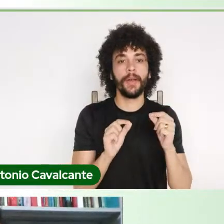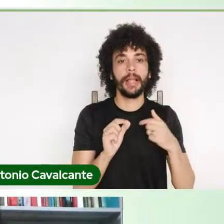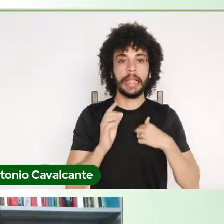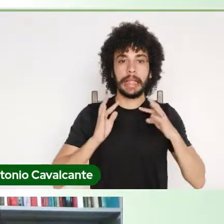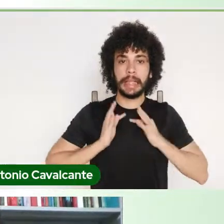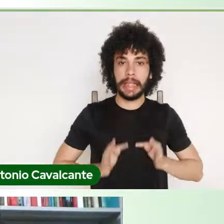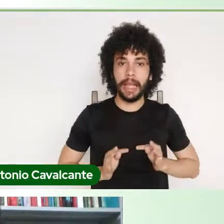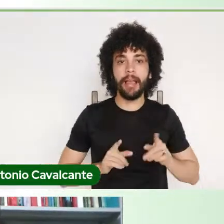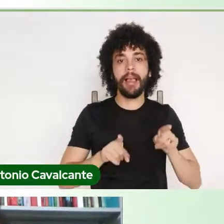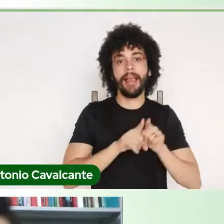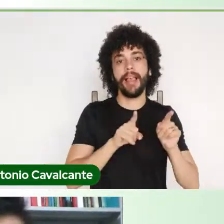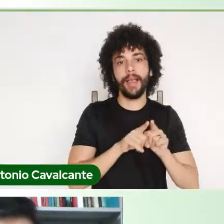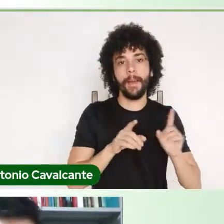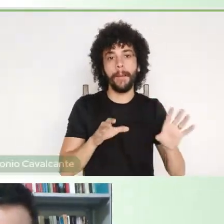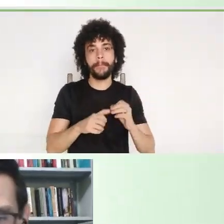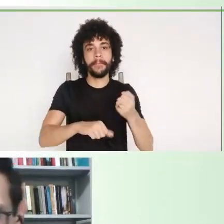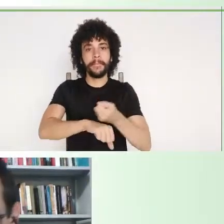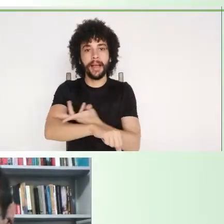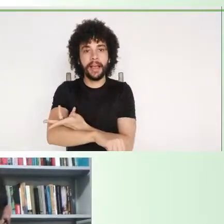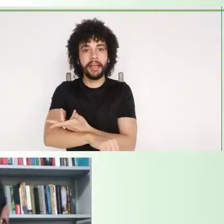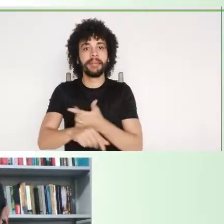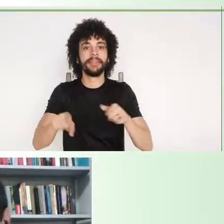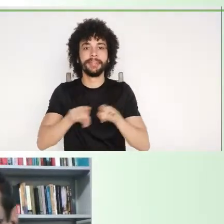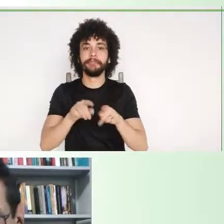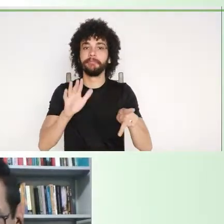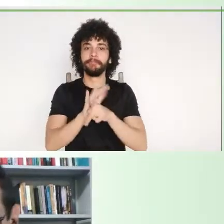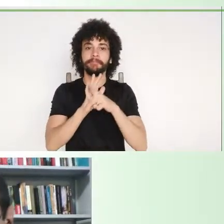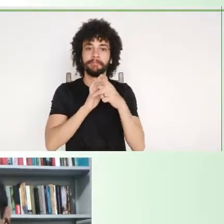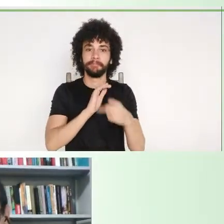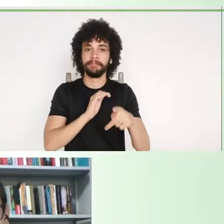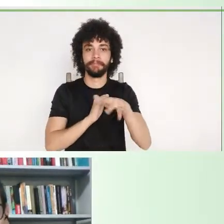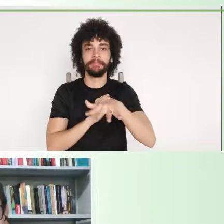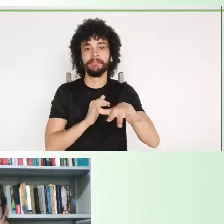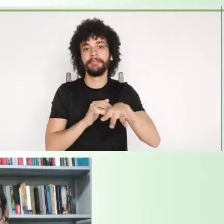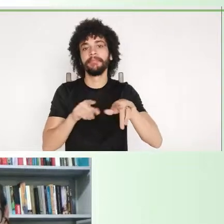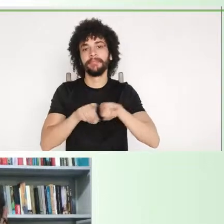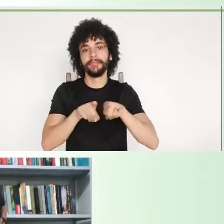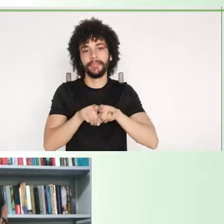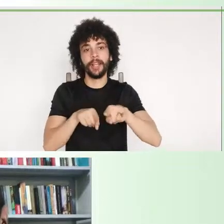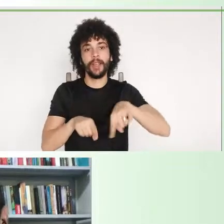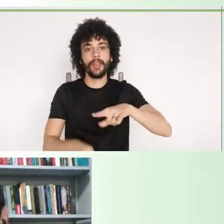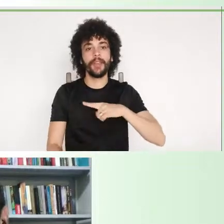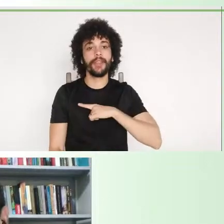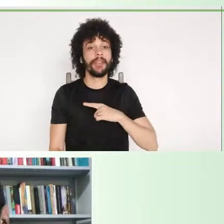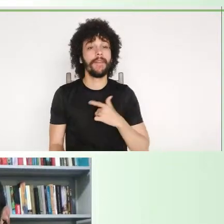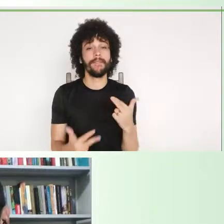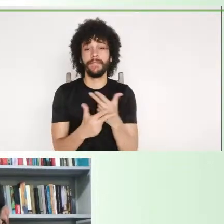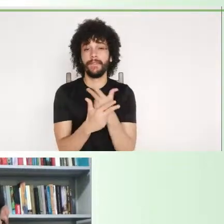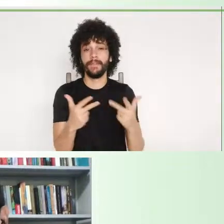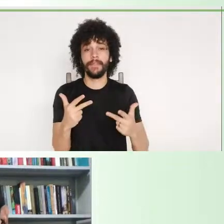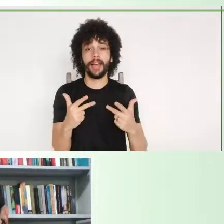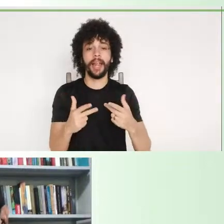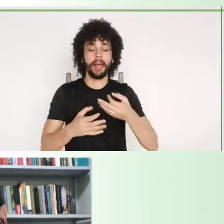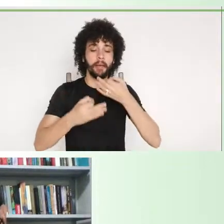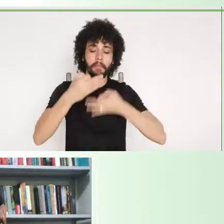com a emoção que lhe é peculiar, aqui nós temos várias manifestações